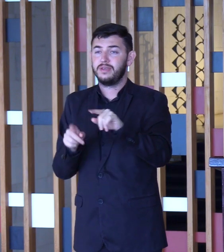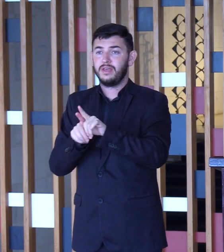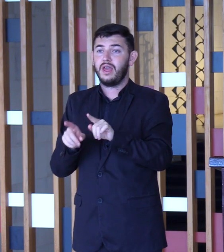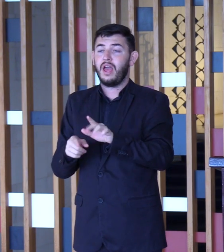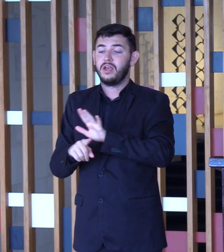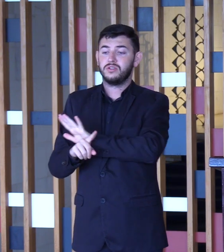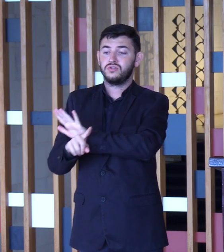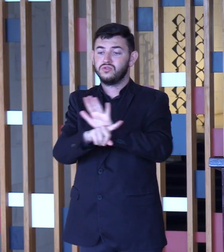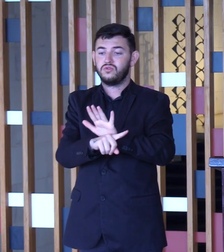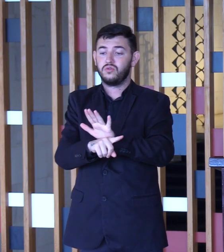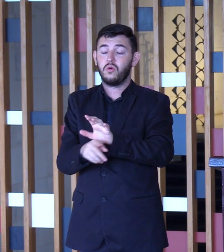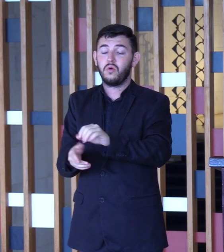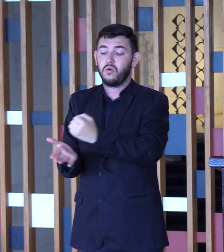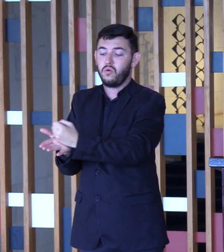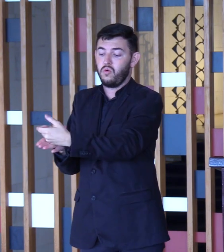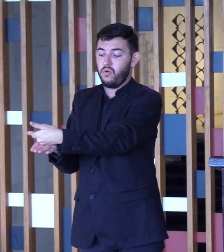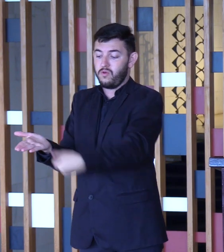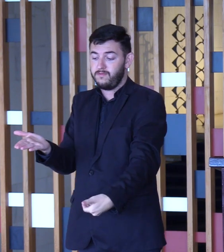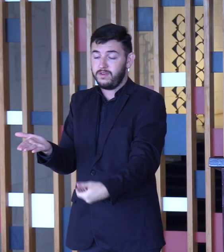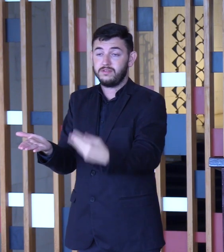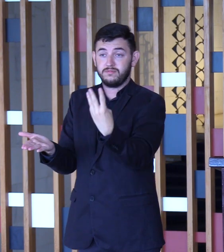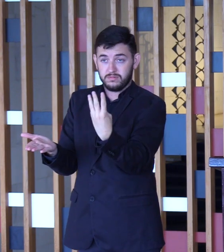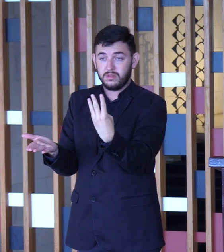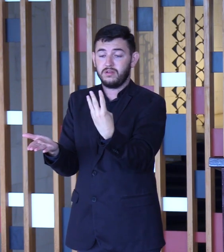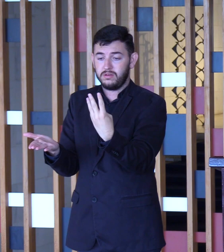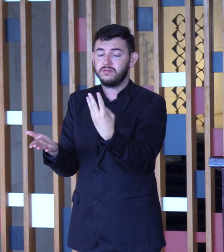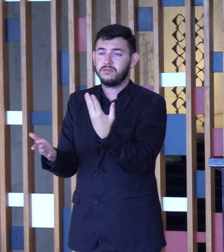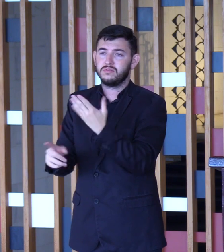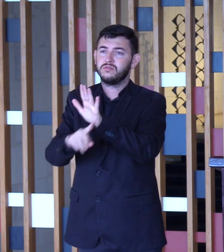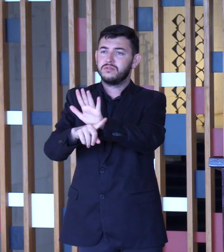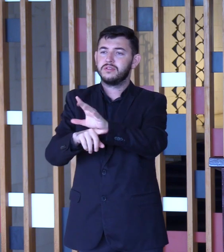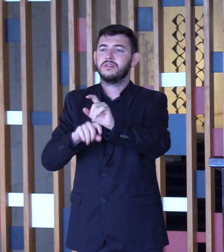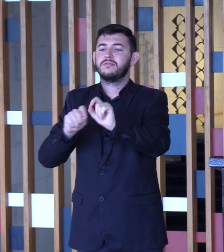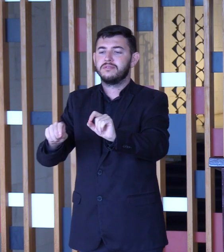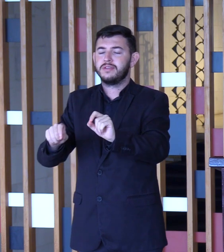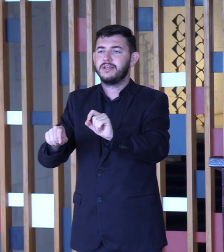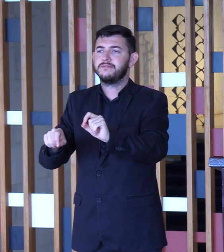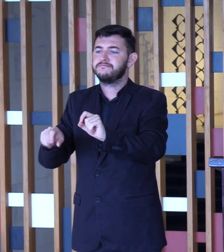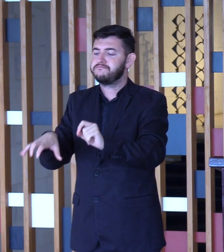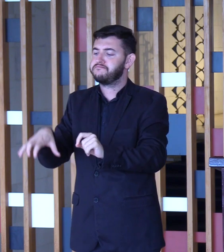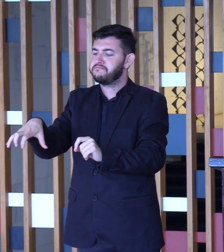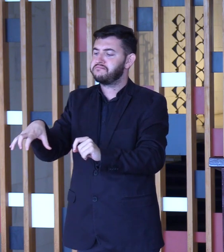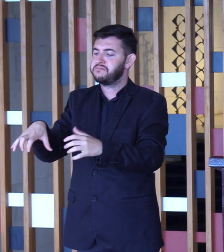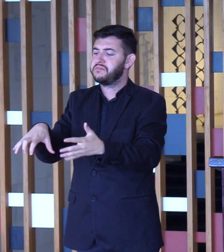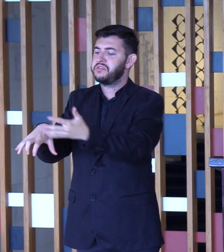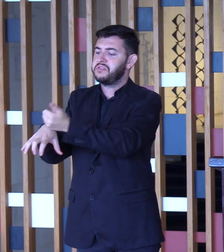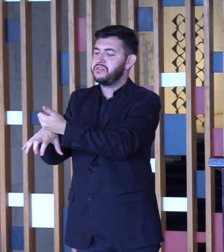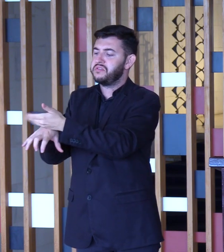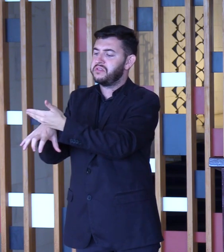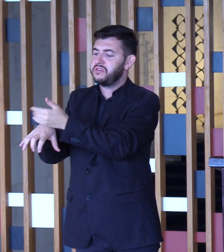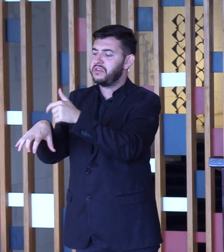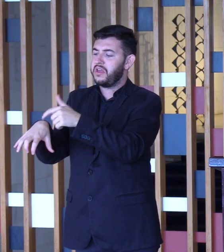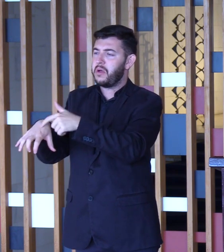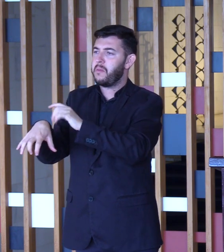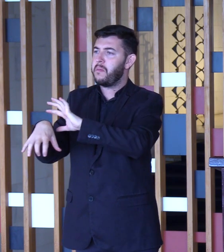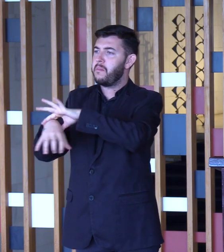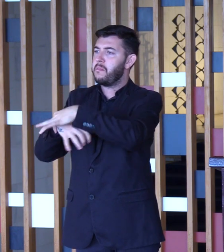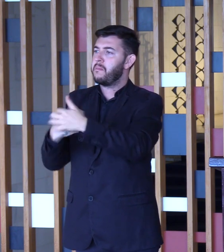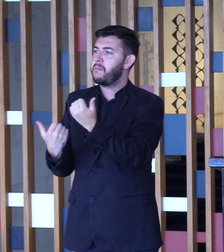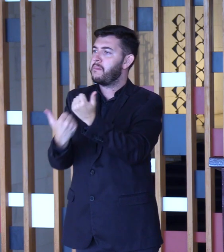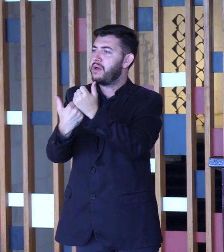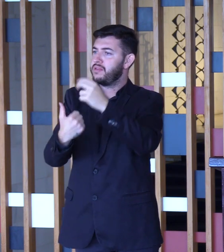convênios com vistas a renovar esse que é um inestimável patrimônio histórico do Brasil, não apenas do Itamaraty.